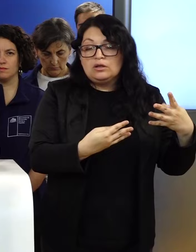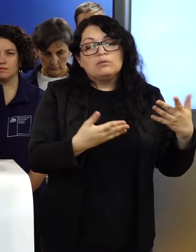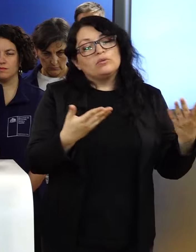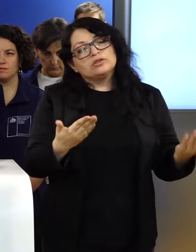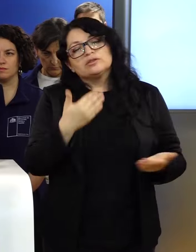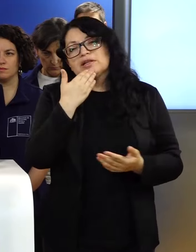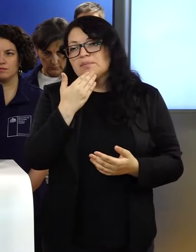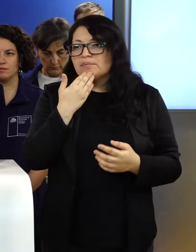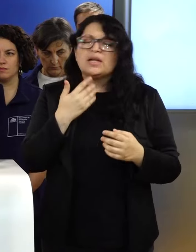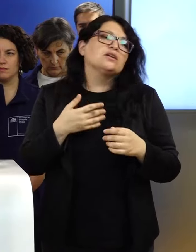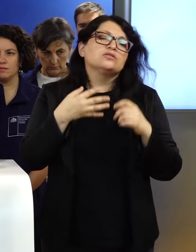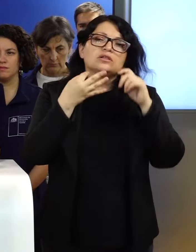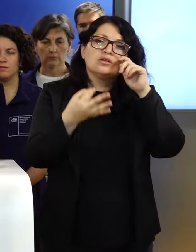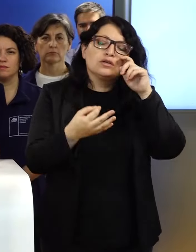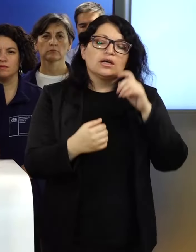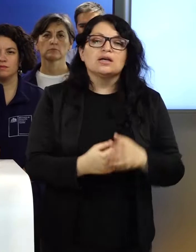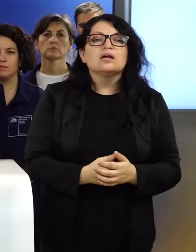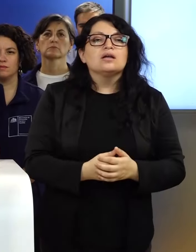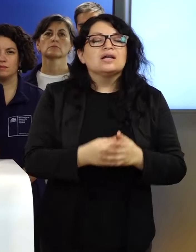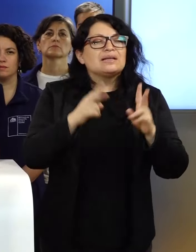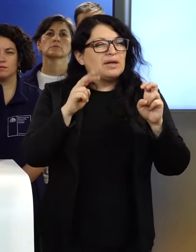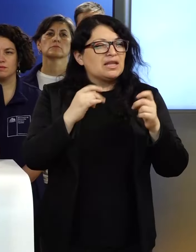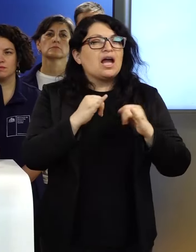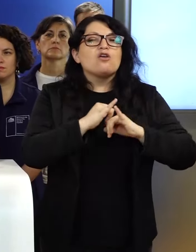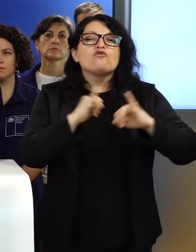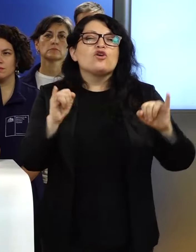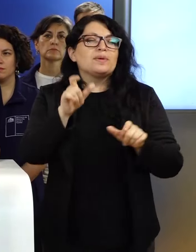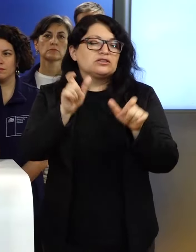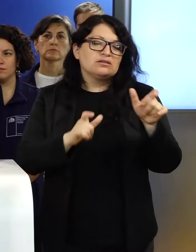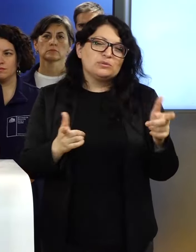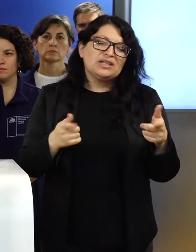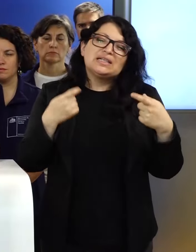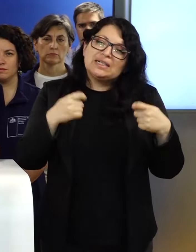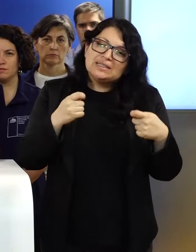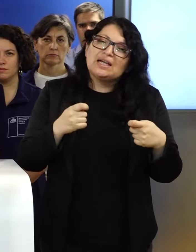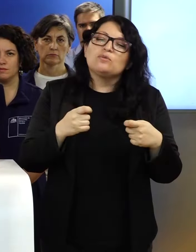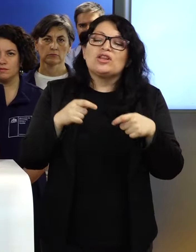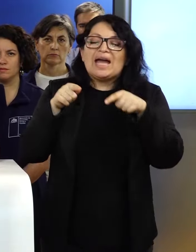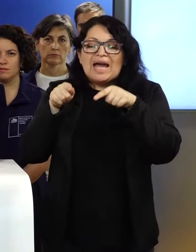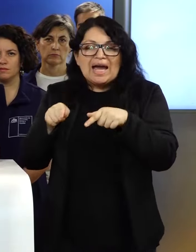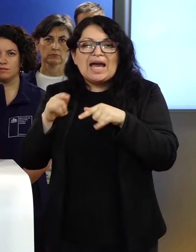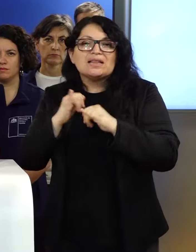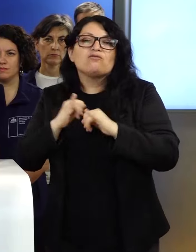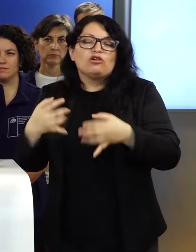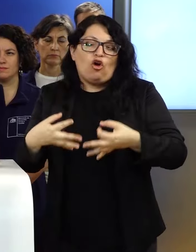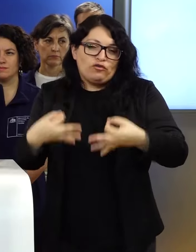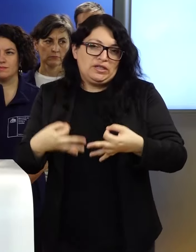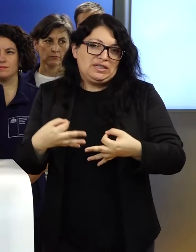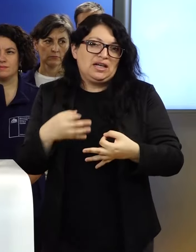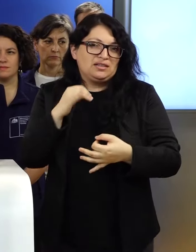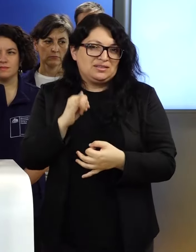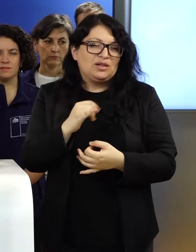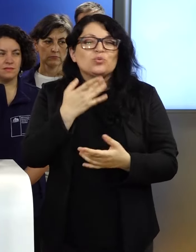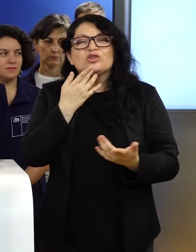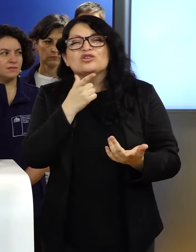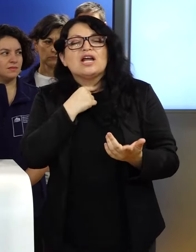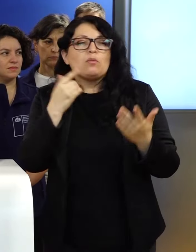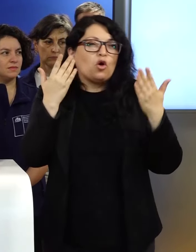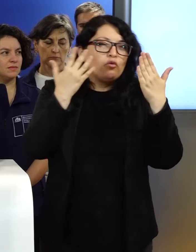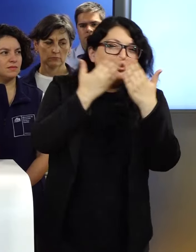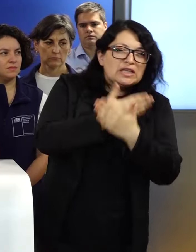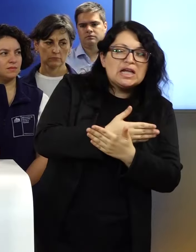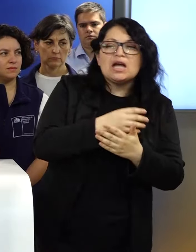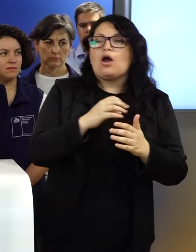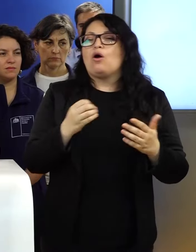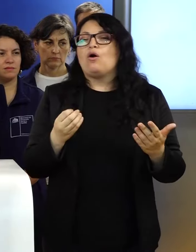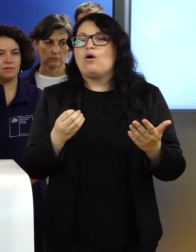la invitación es a que, desde el punto de vista de información pública, tratemos de atenernos a esos números para evitar que tengamos confusión